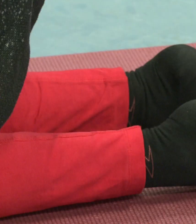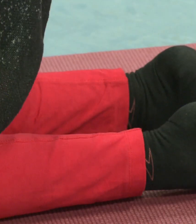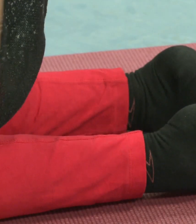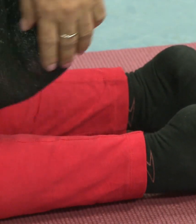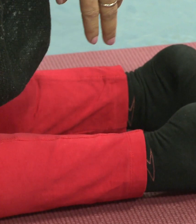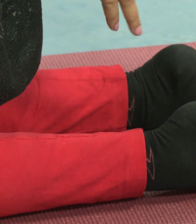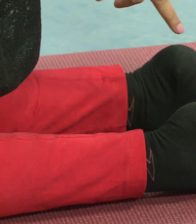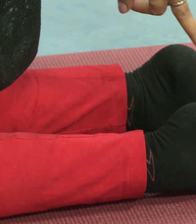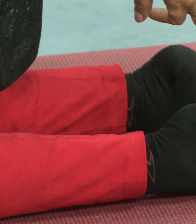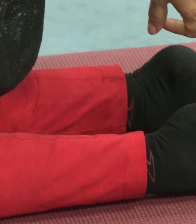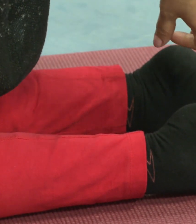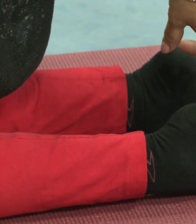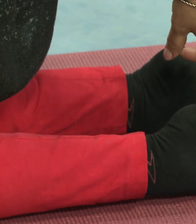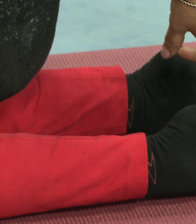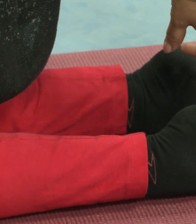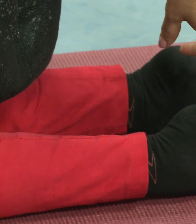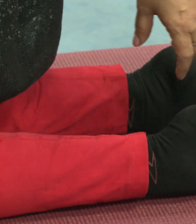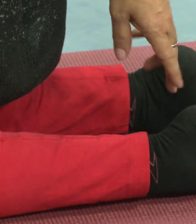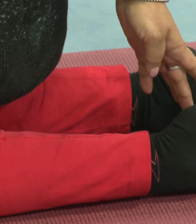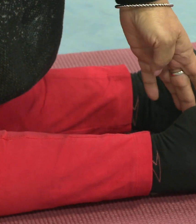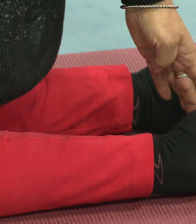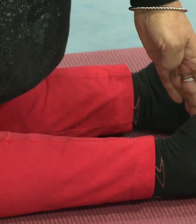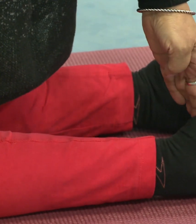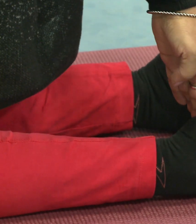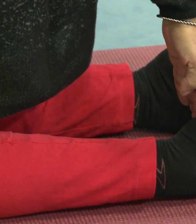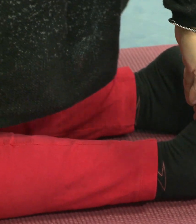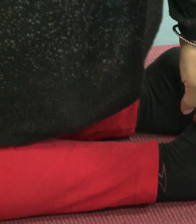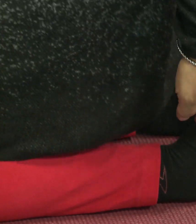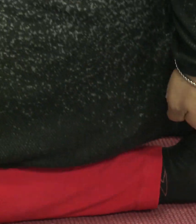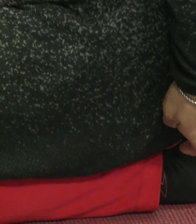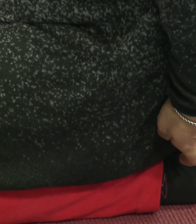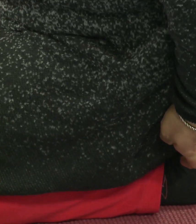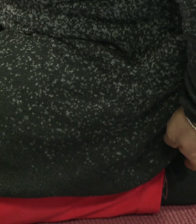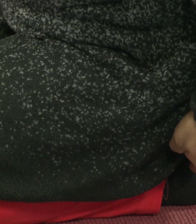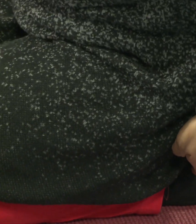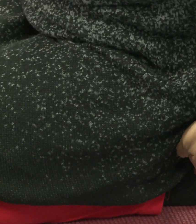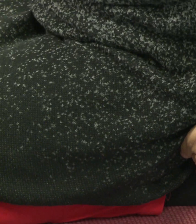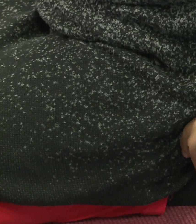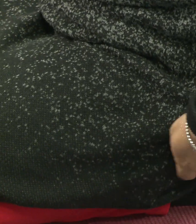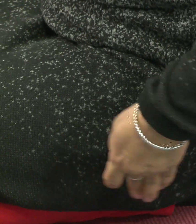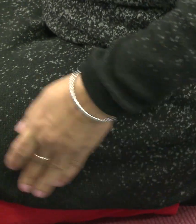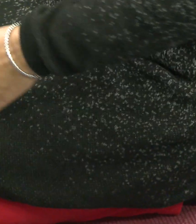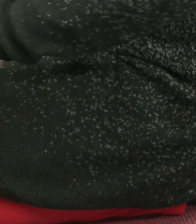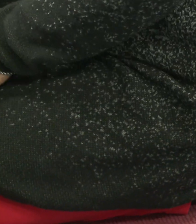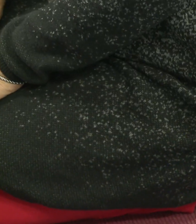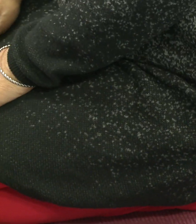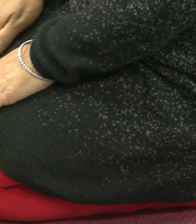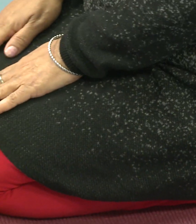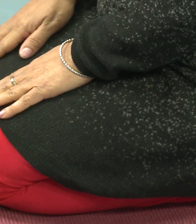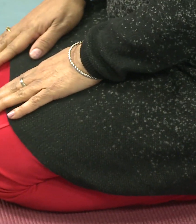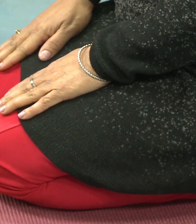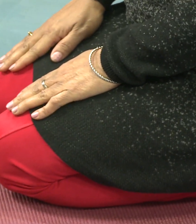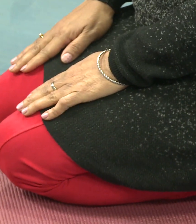है, जो पैर की उंगलियों में जो सबसे मोटा अंगुठा है, उन दोनों को सटा पाखे रखेंगे और एरी